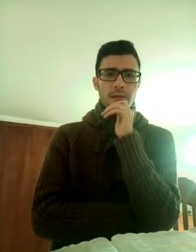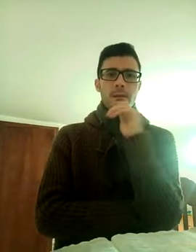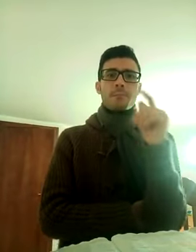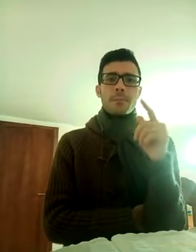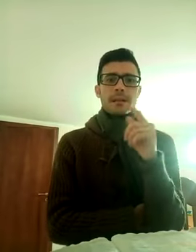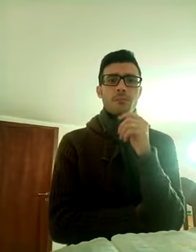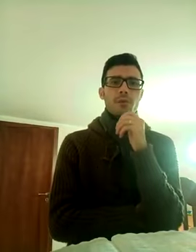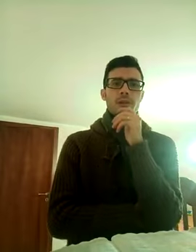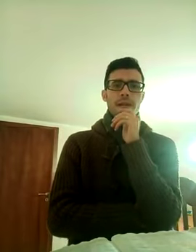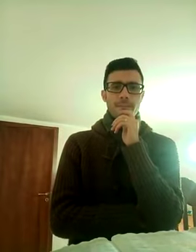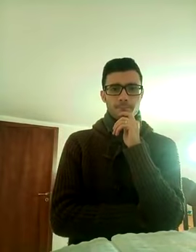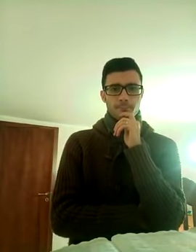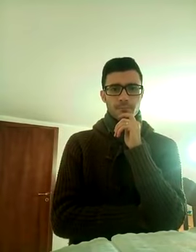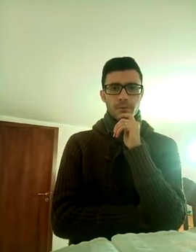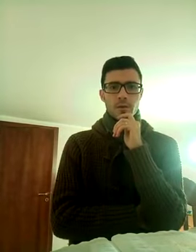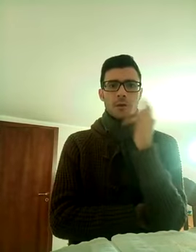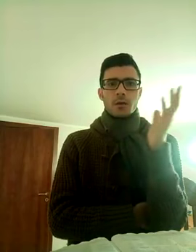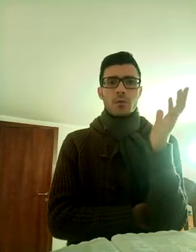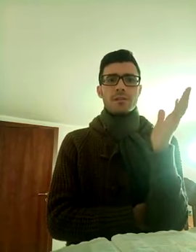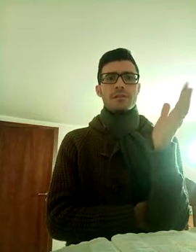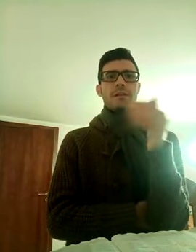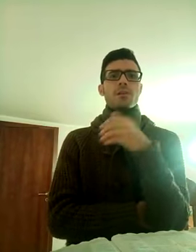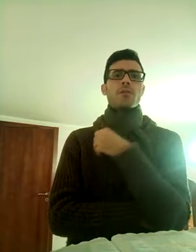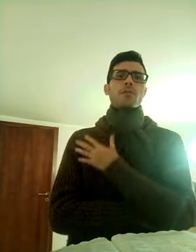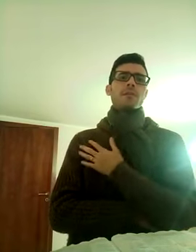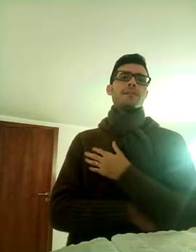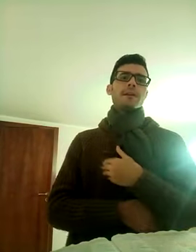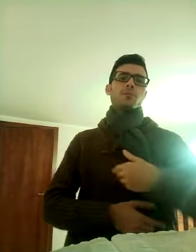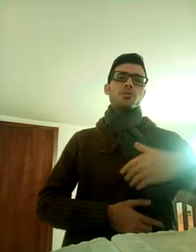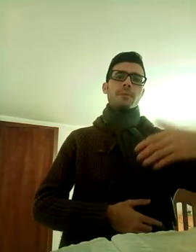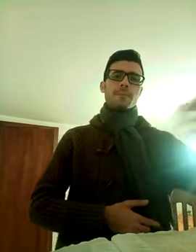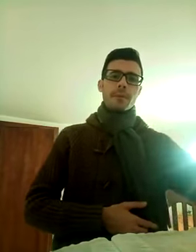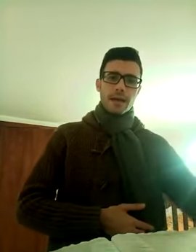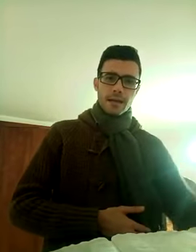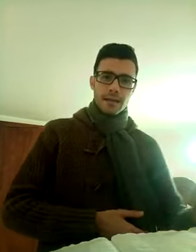prima di morire, lui disse io voglio vendere tutti i miei beni,